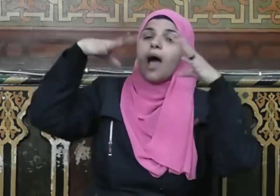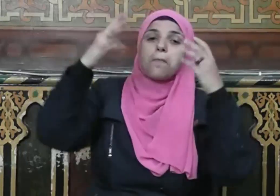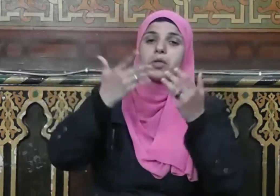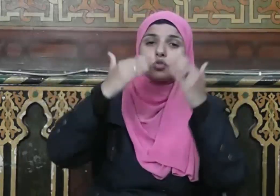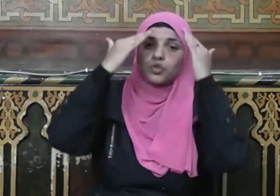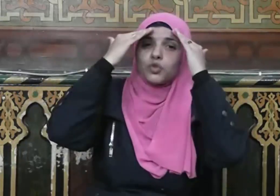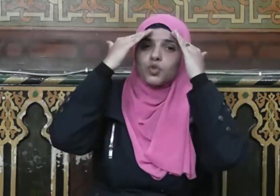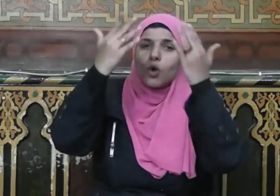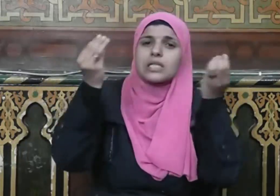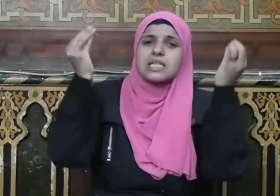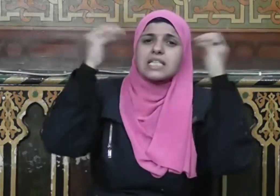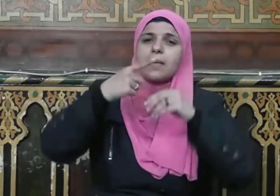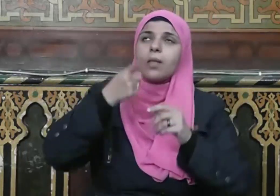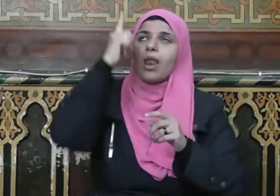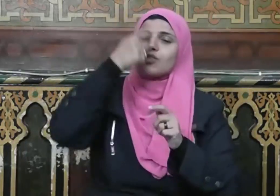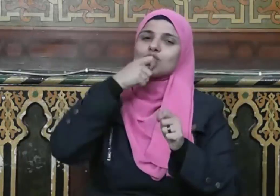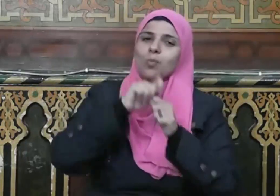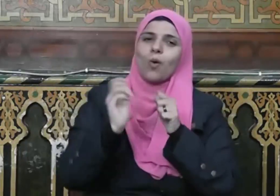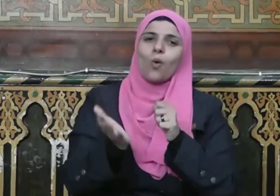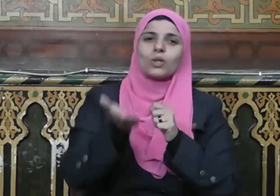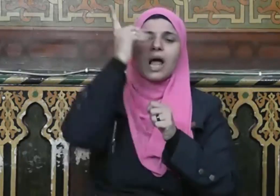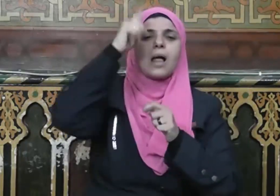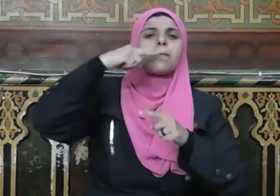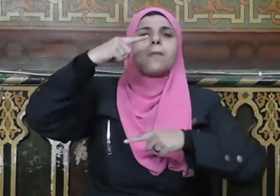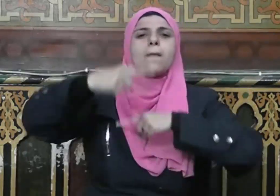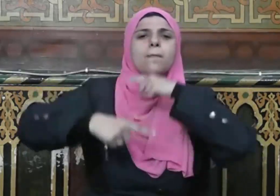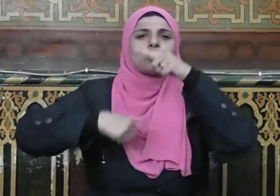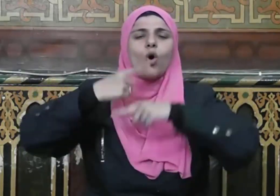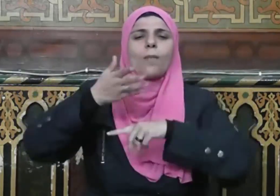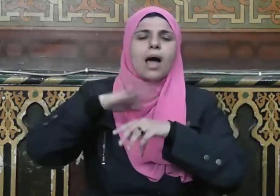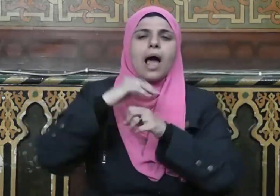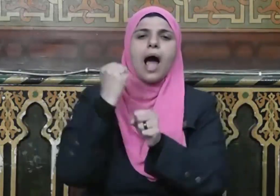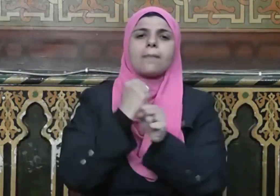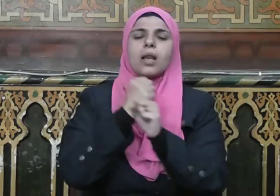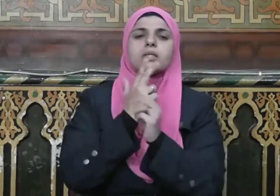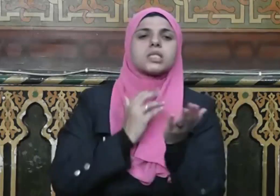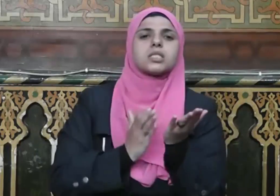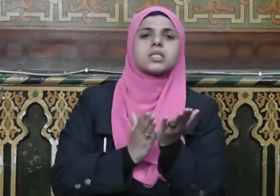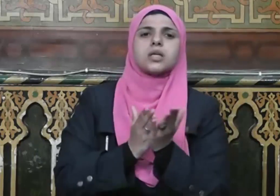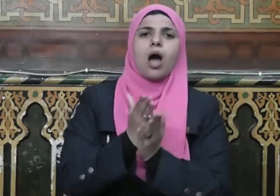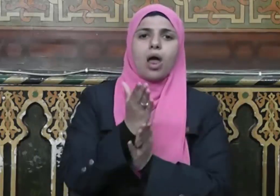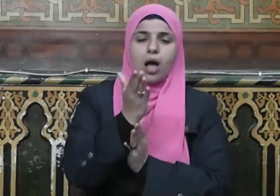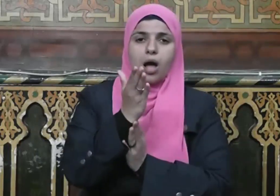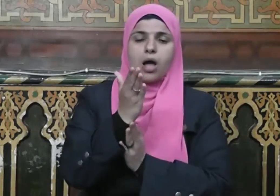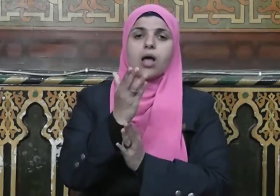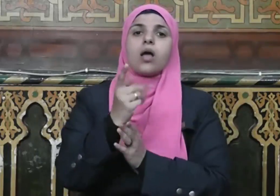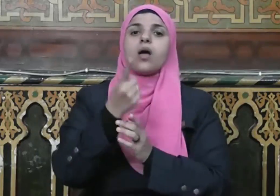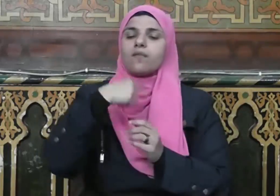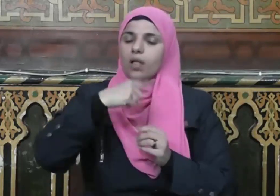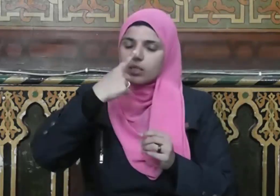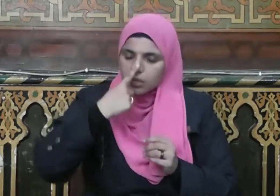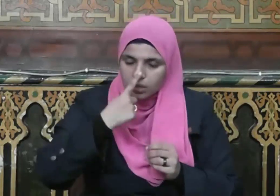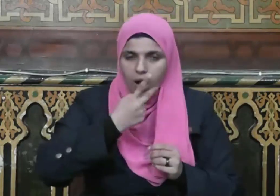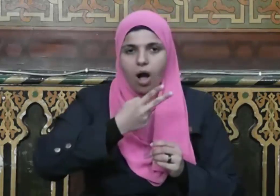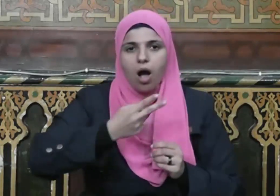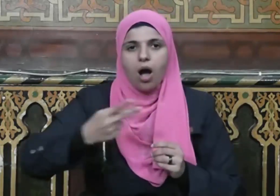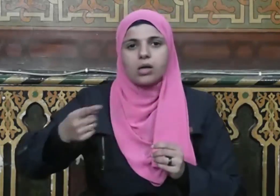وتعالى بالمداومة على العمل الصالح فالطاعات ليس